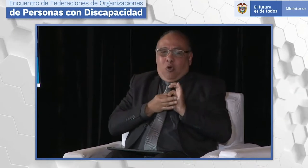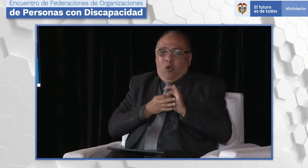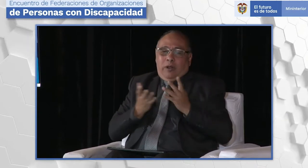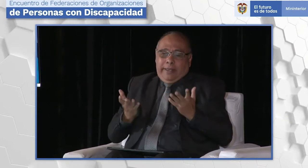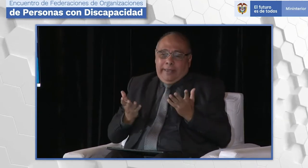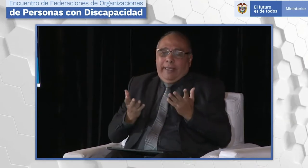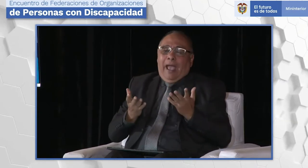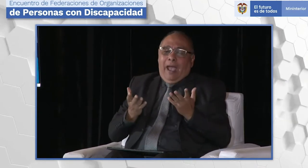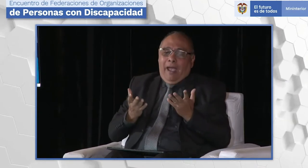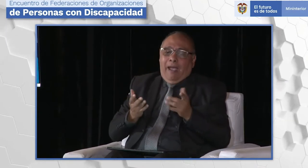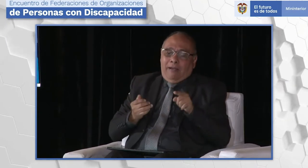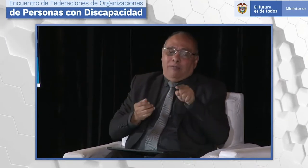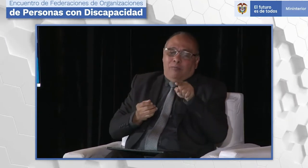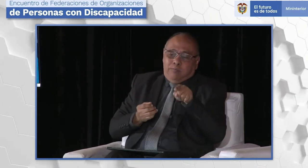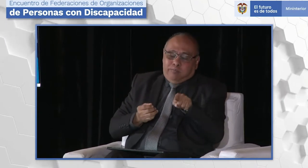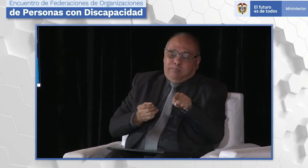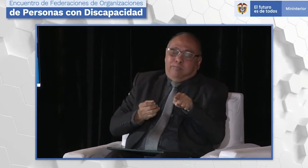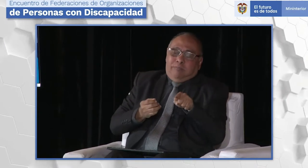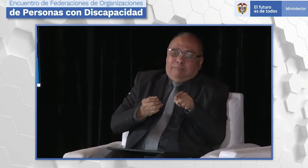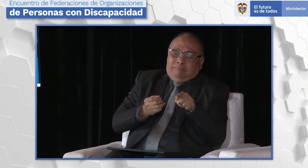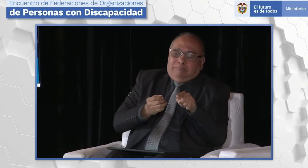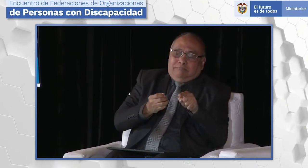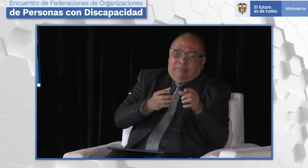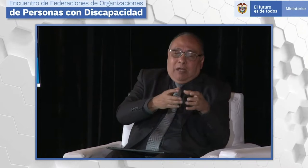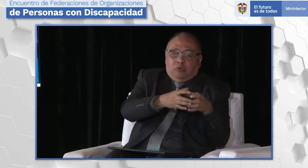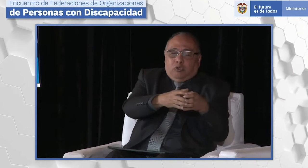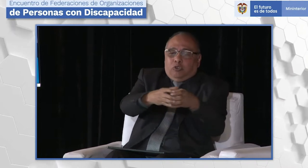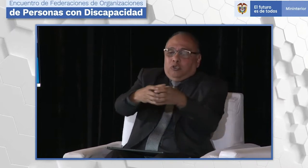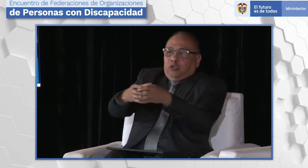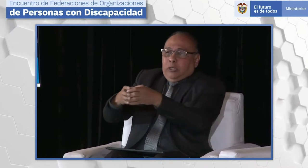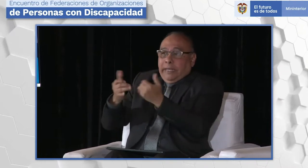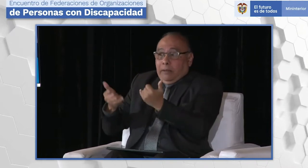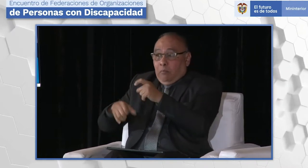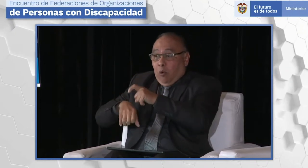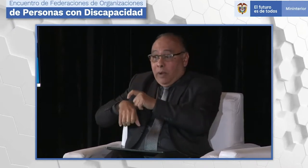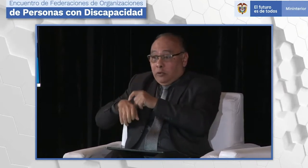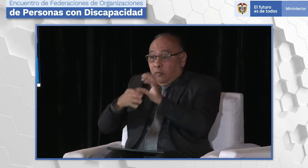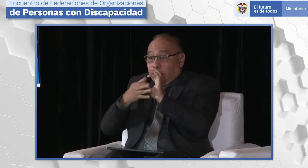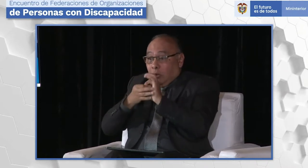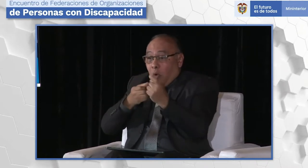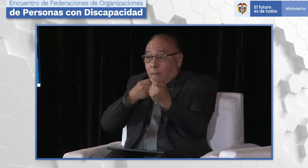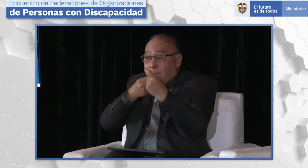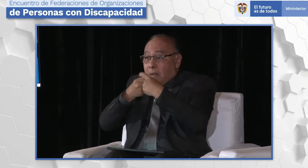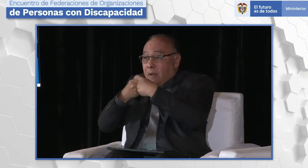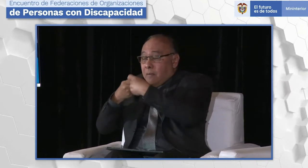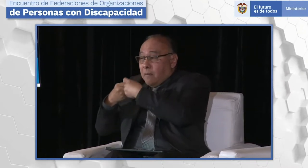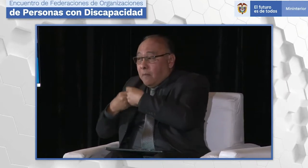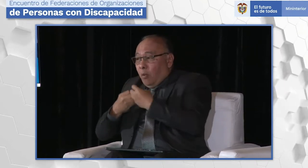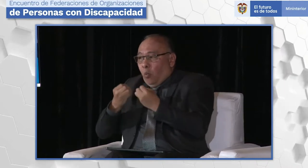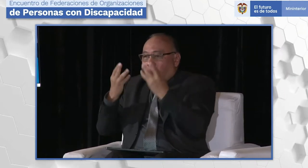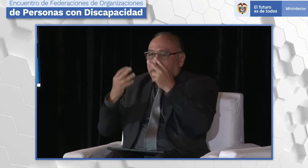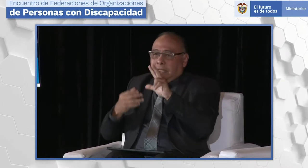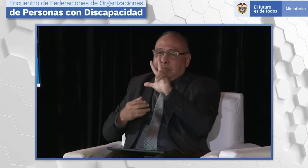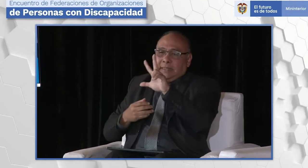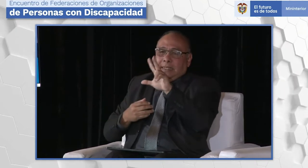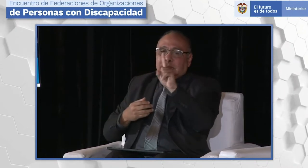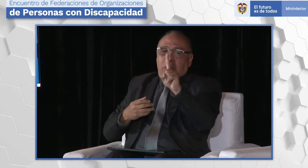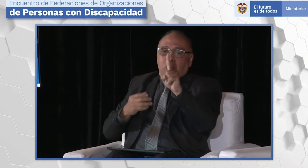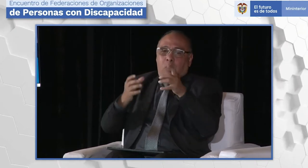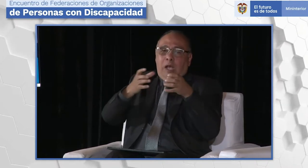Entonces, hablando específicamente de la experiencia de la federación. Entonces, en este momento, para la Federación Nacional